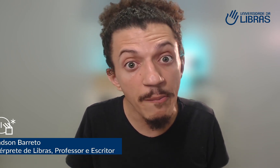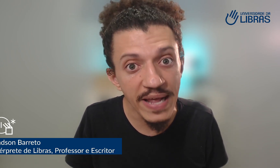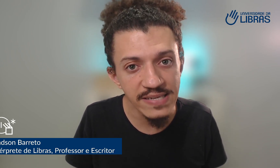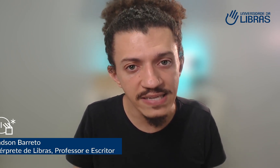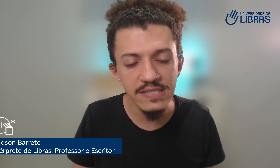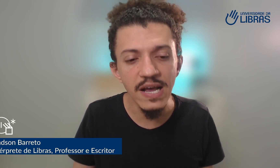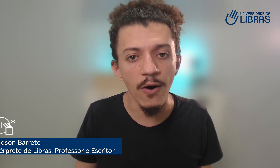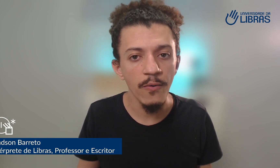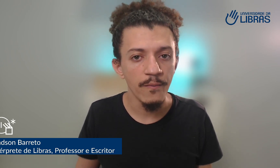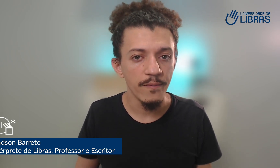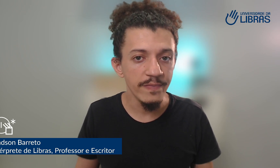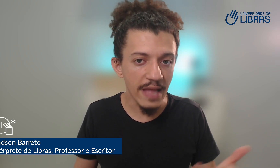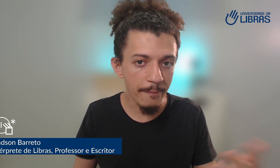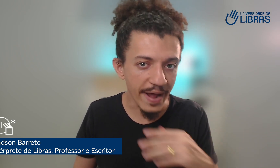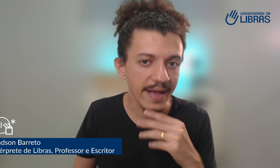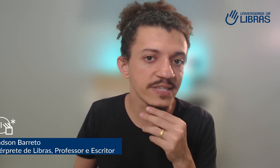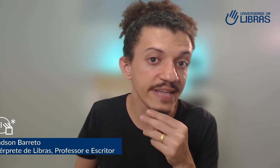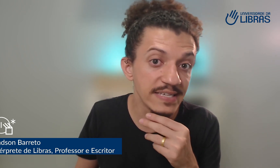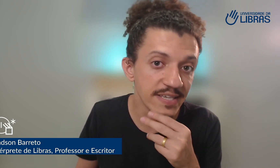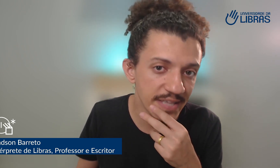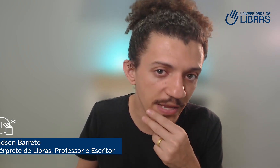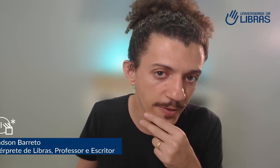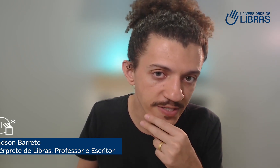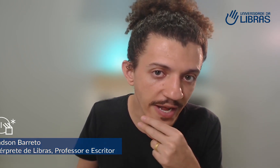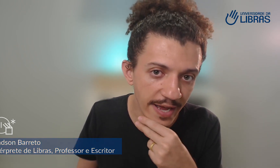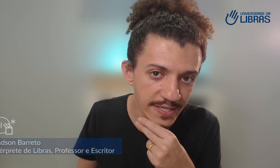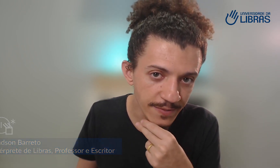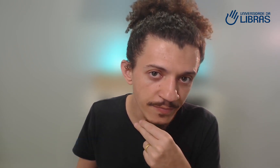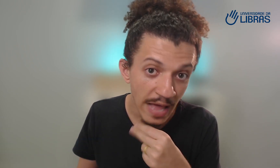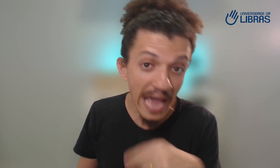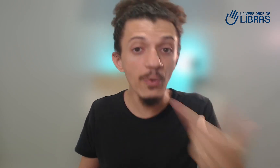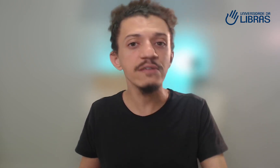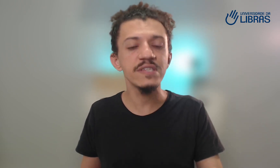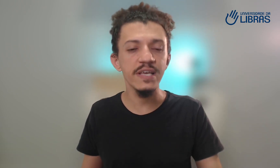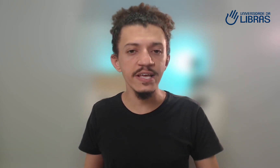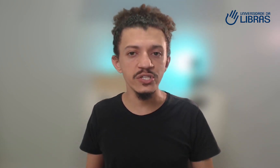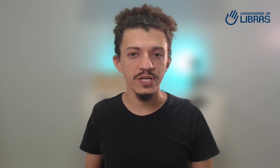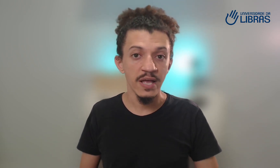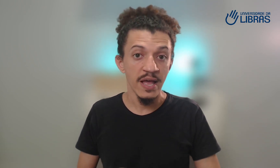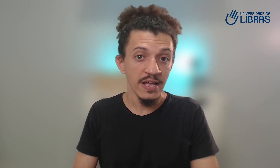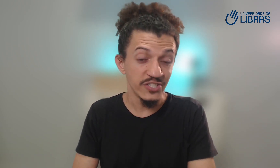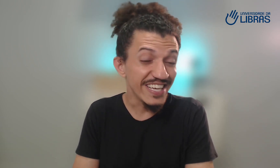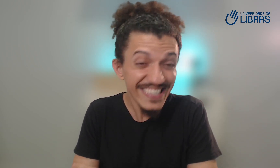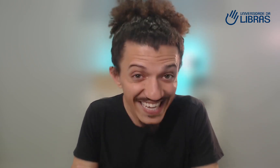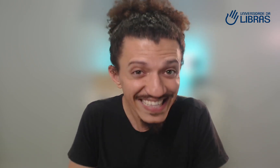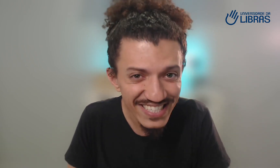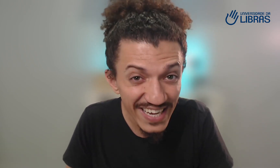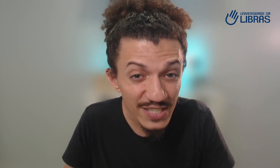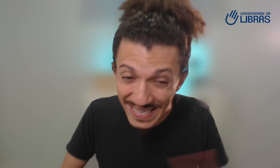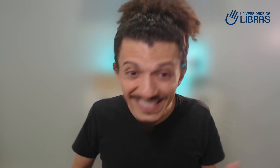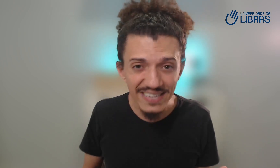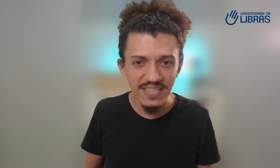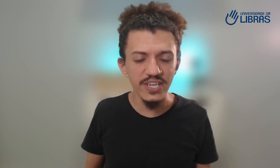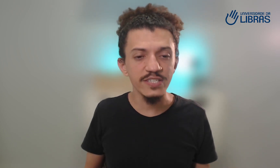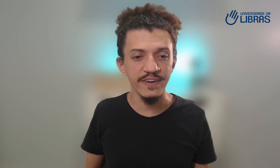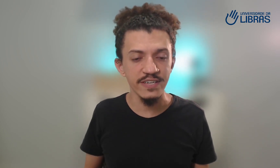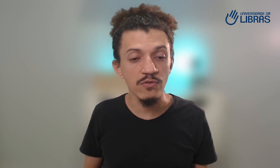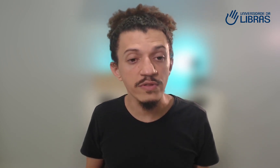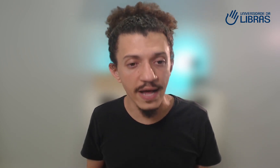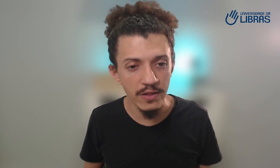presencial na prática da Escrita de Língua de Sinais. Aí, no ano seguinte, tinha tanta gente, mas tanta gente fazendo contato